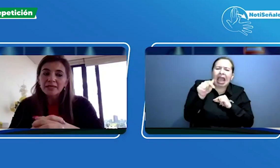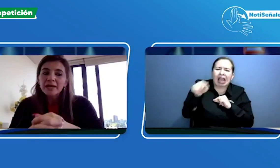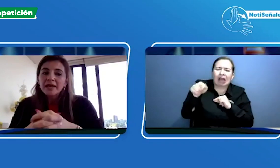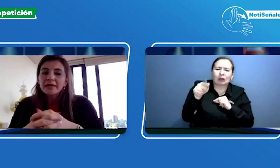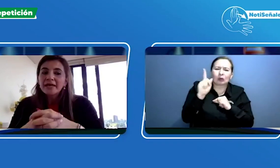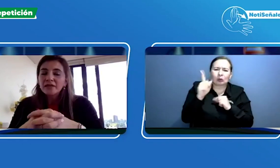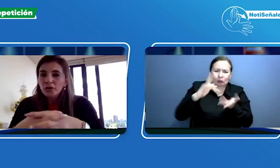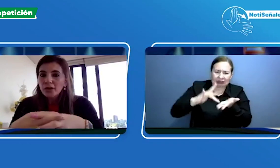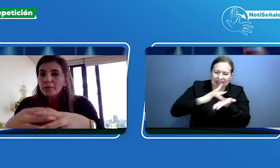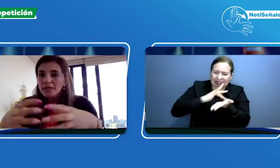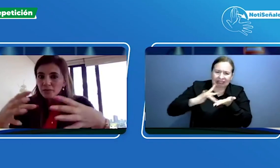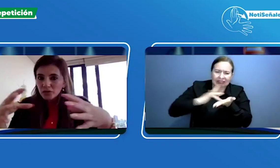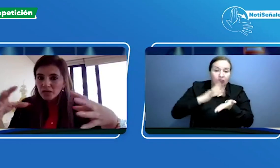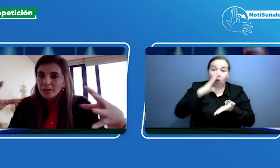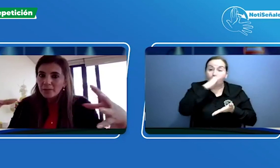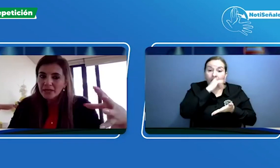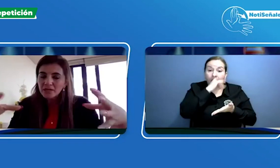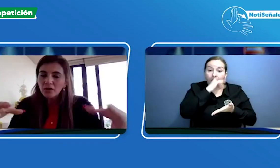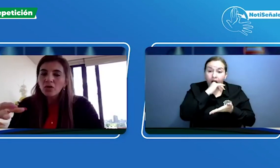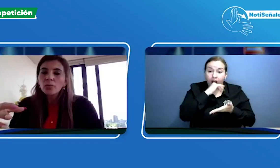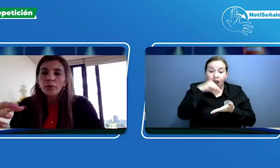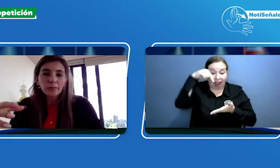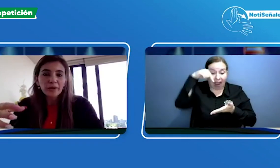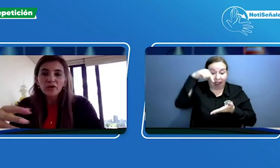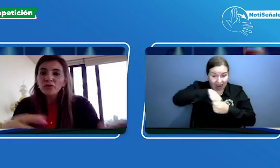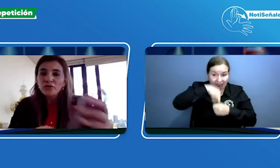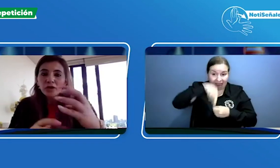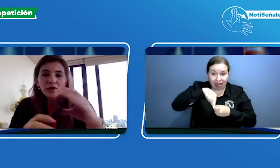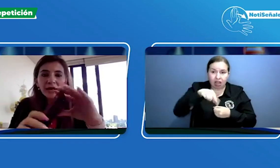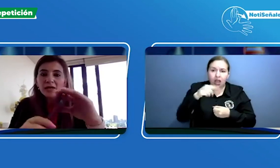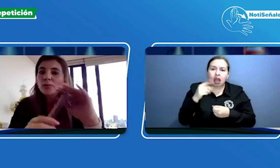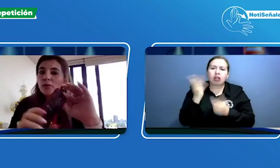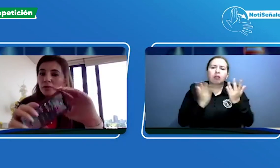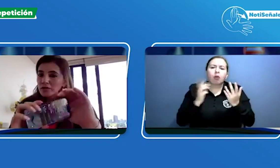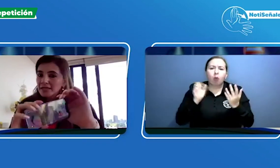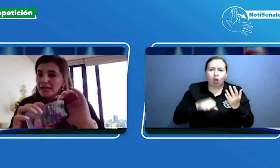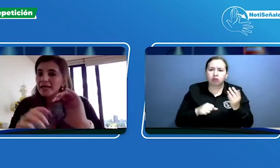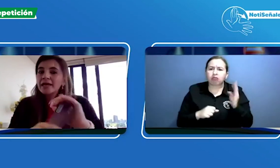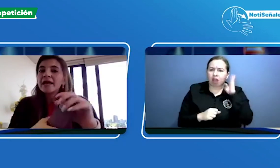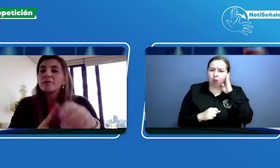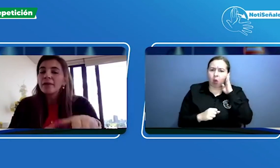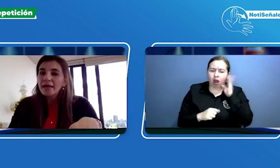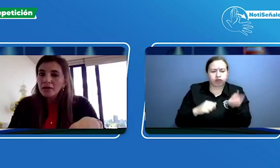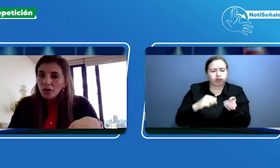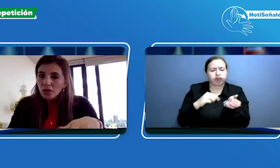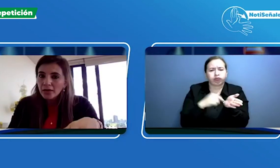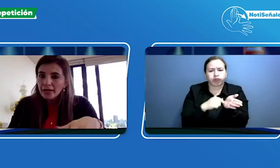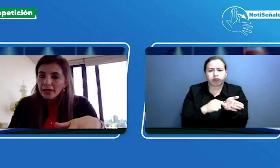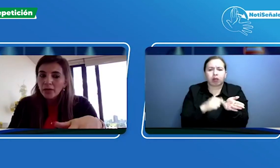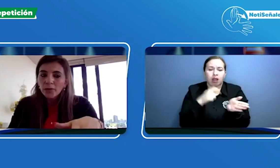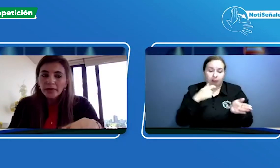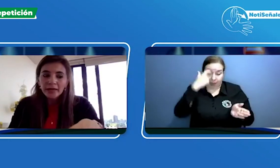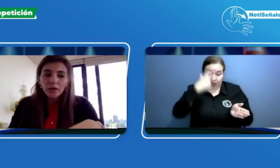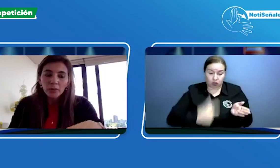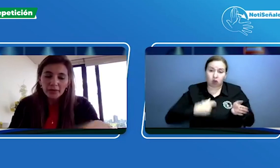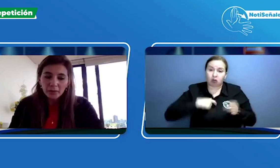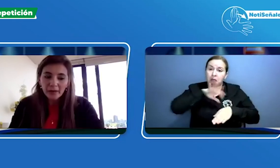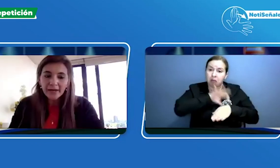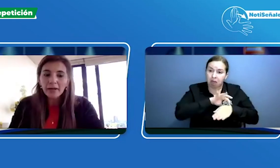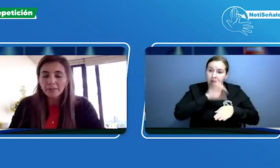dentro del mismo servicio por medio de un celular lo podemos hacer el médico lo puede lo puede tomar la